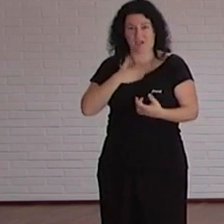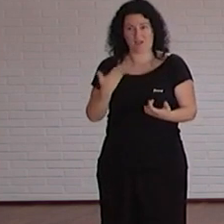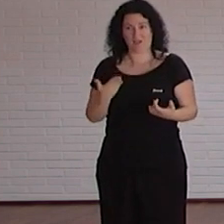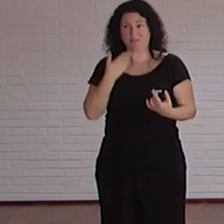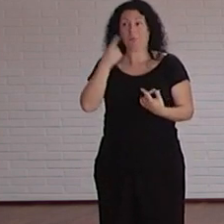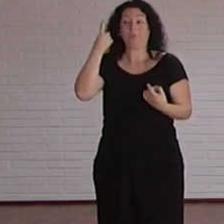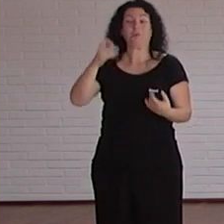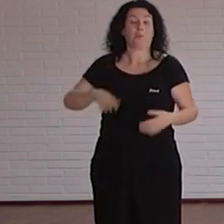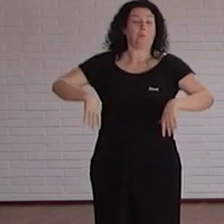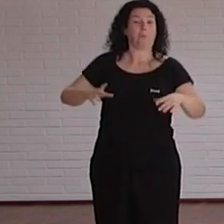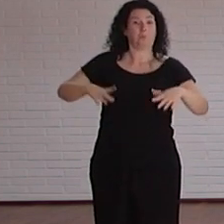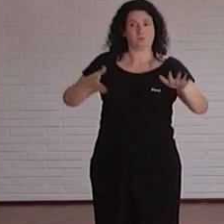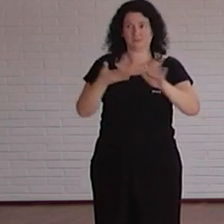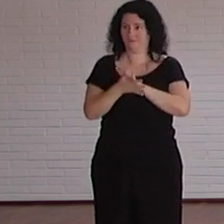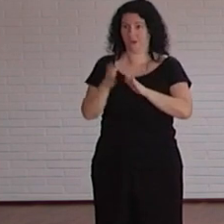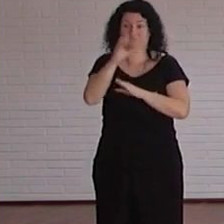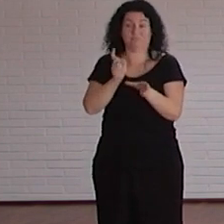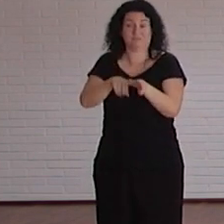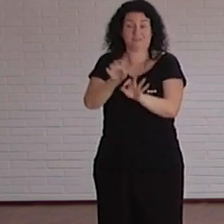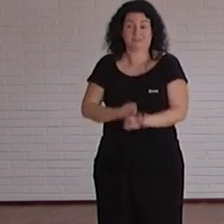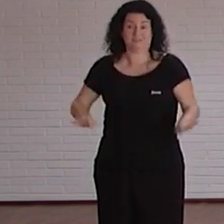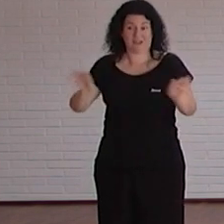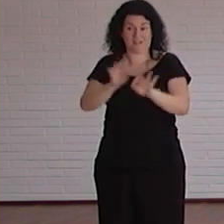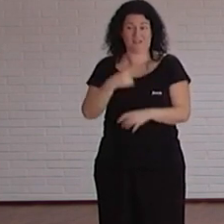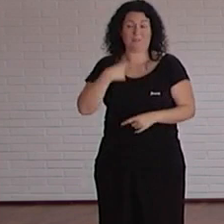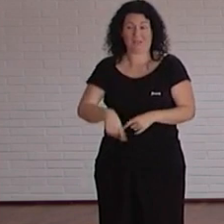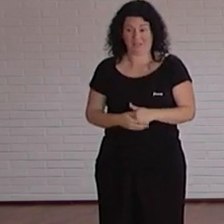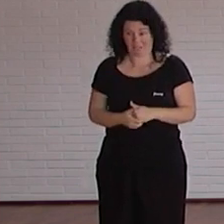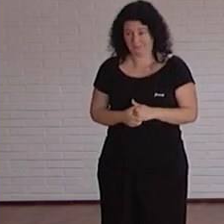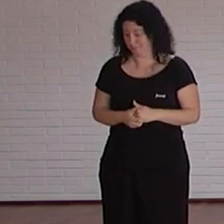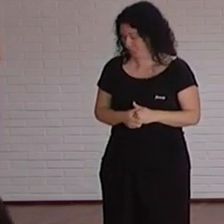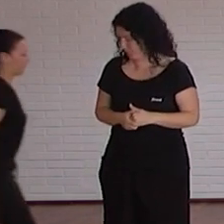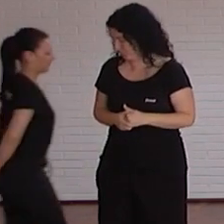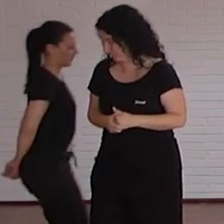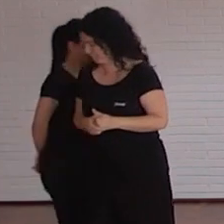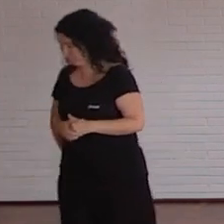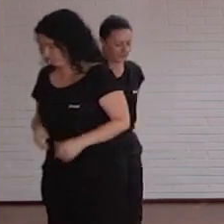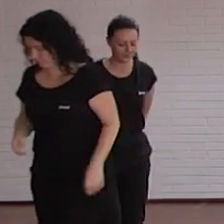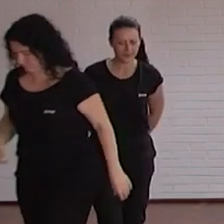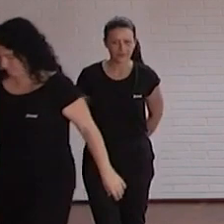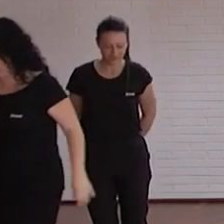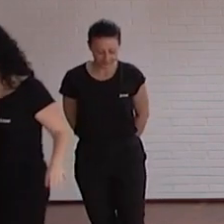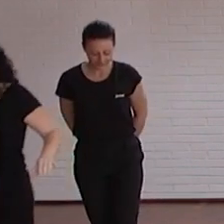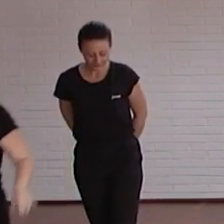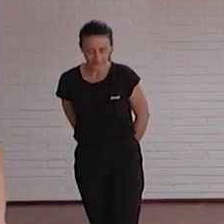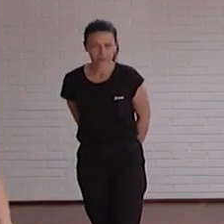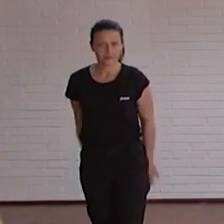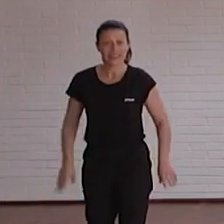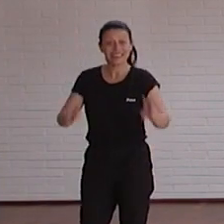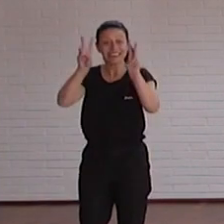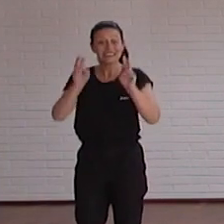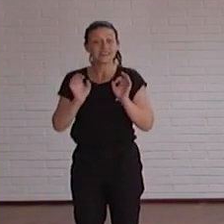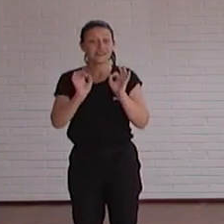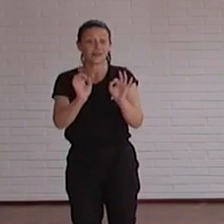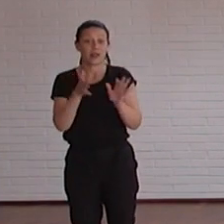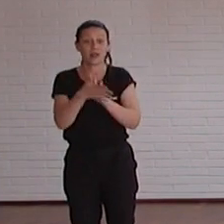la necesita estamos perdidos eso no va a ocurrir además sobre todo en este caso en concreto por ejemplo el